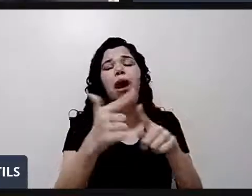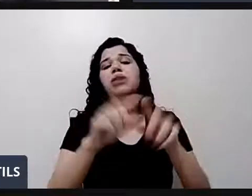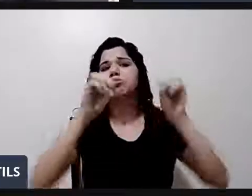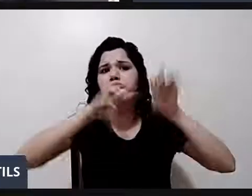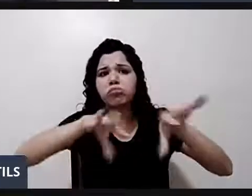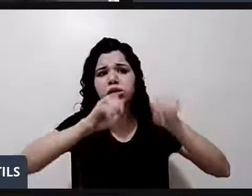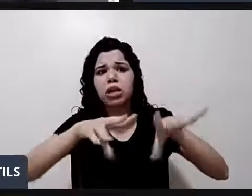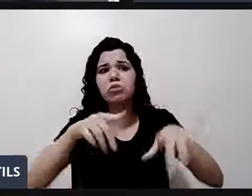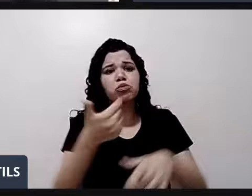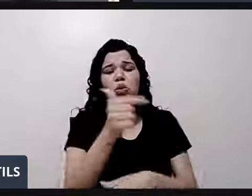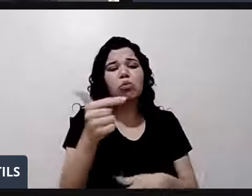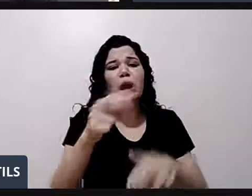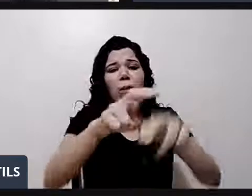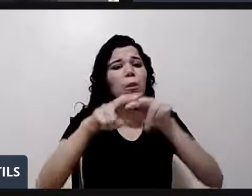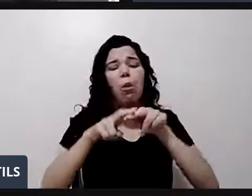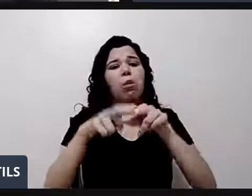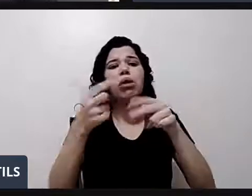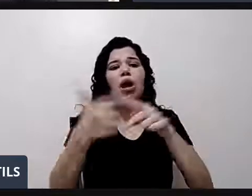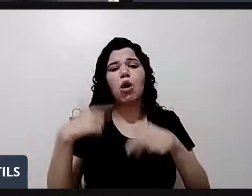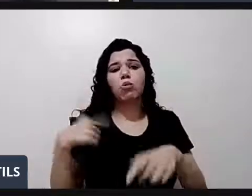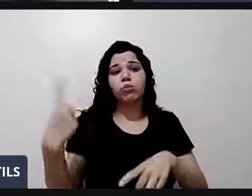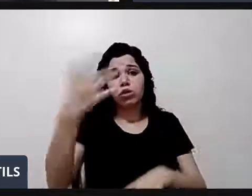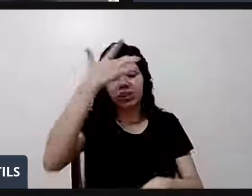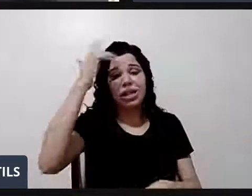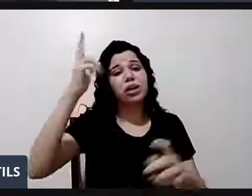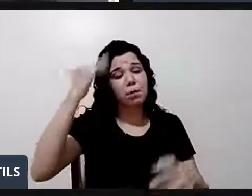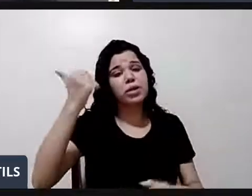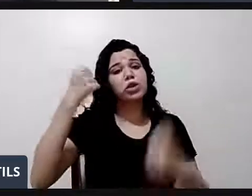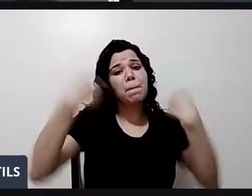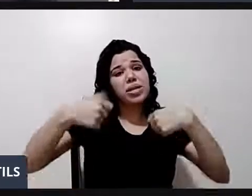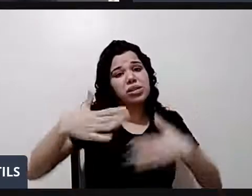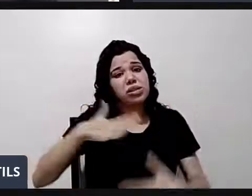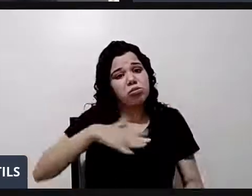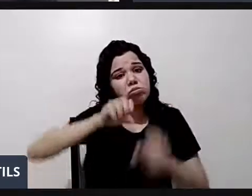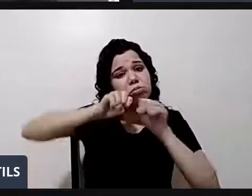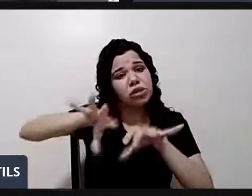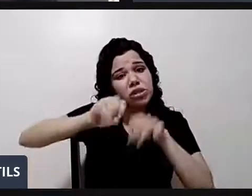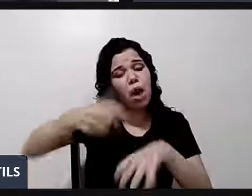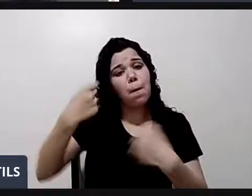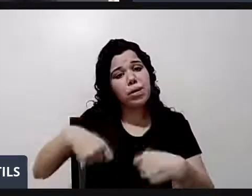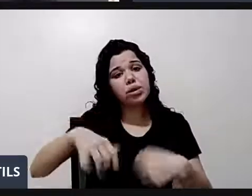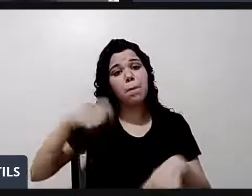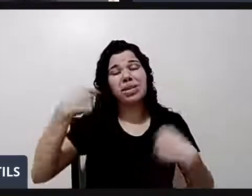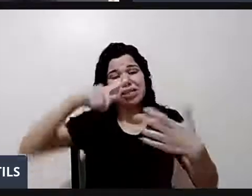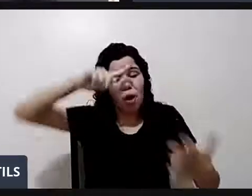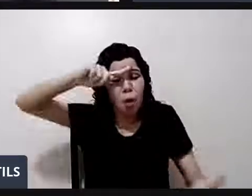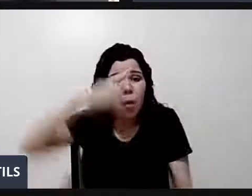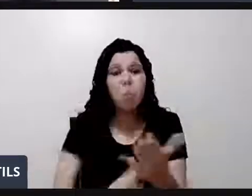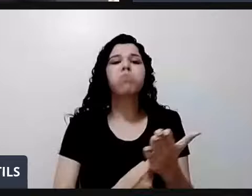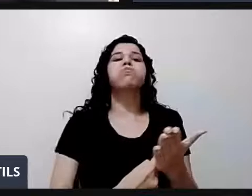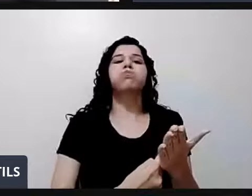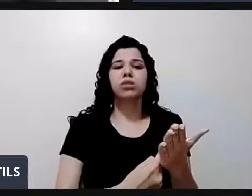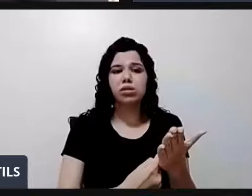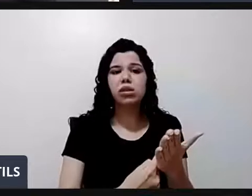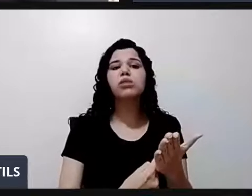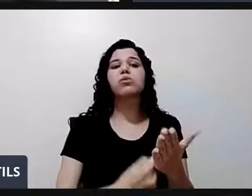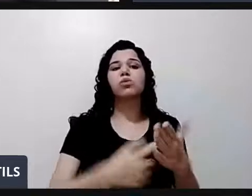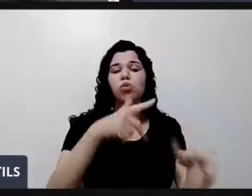esperando por mim. Então, a gente deveria ser mais comprometido com o que faz. E veja. Em 30 anos,